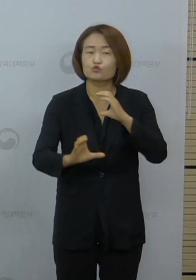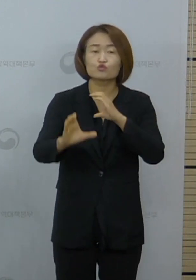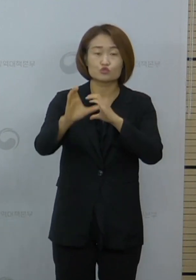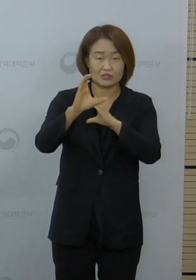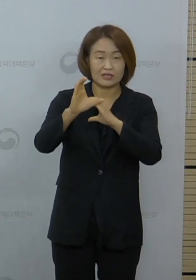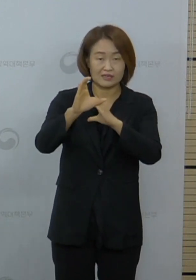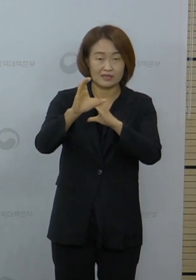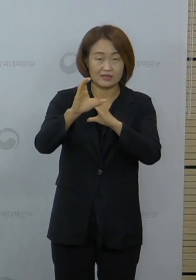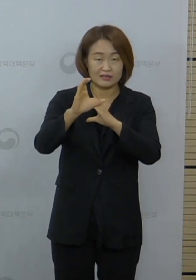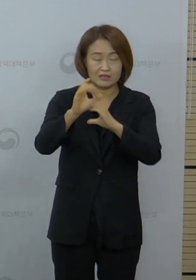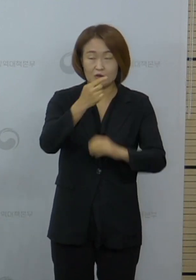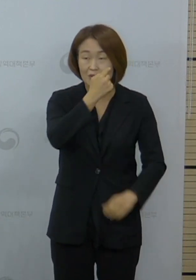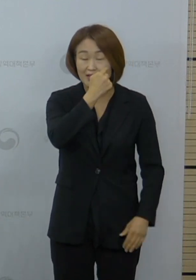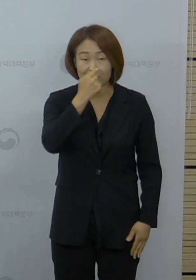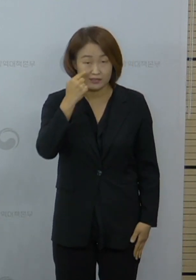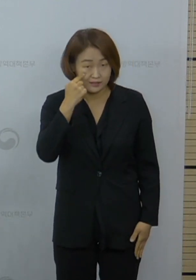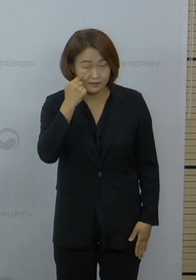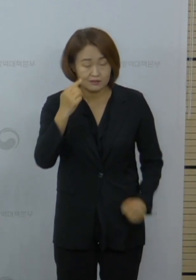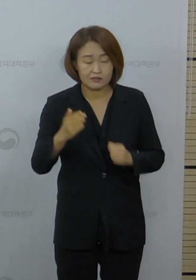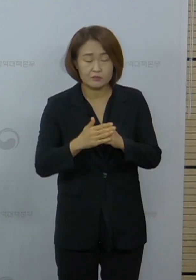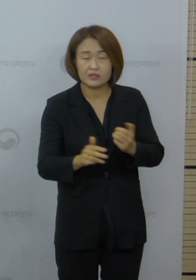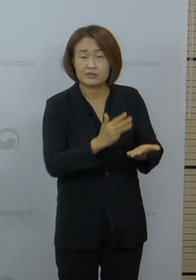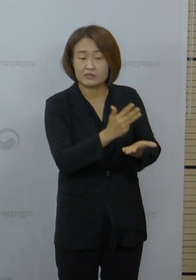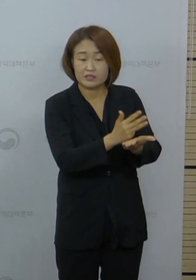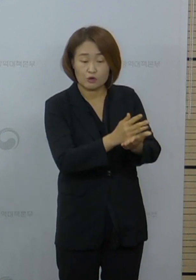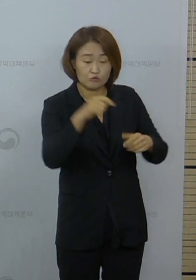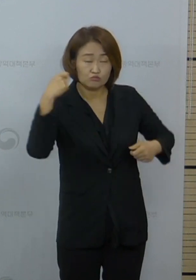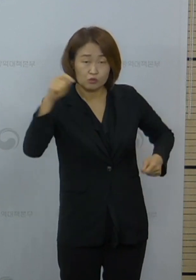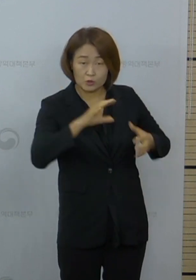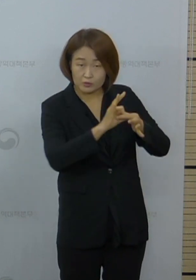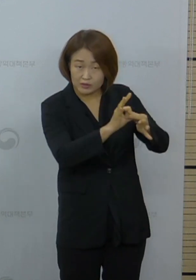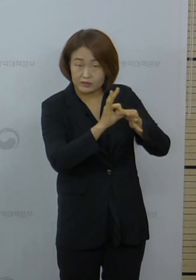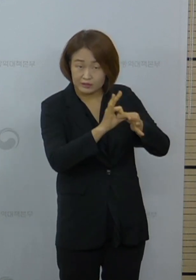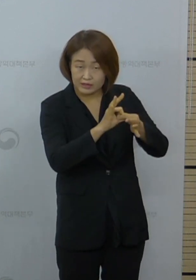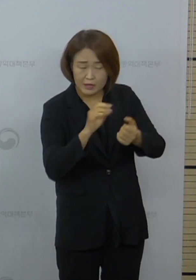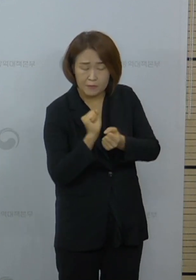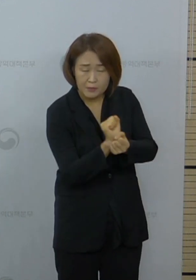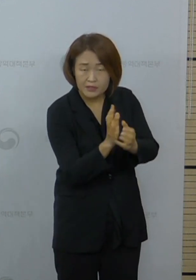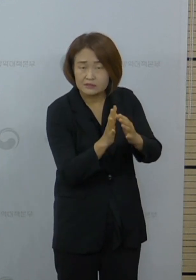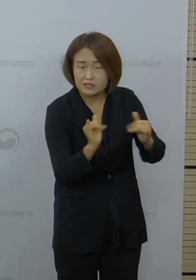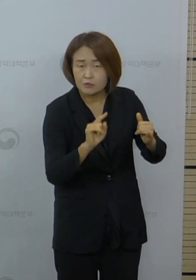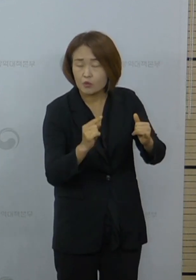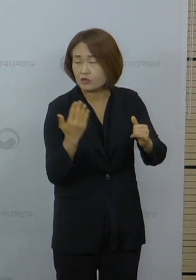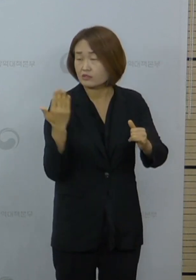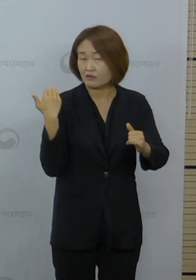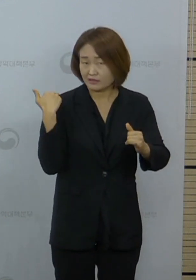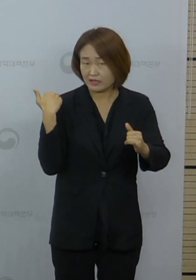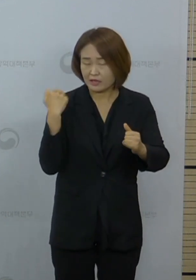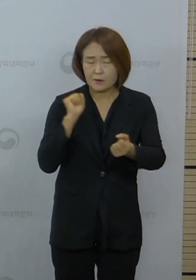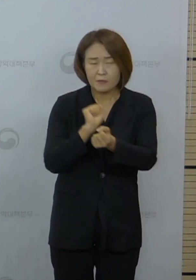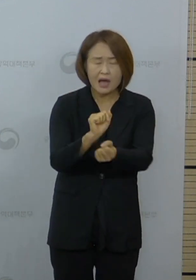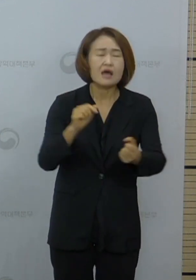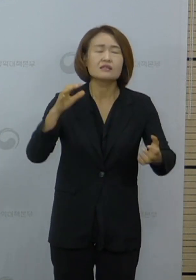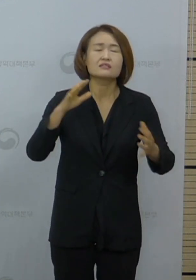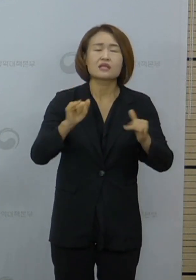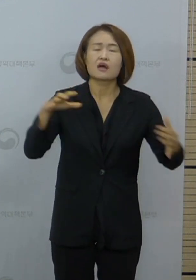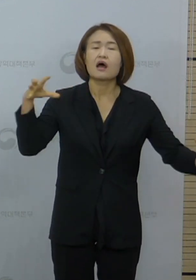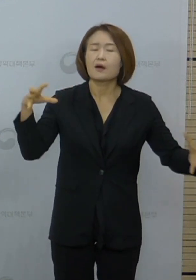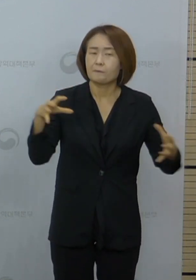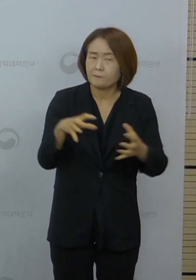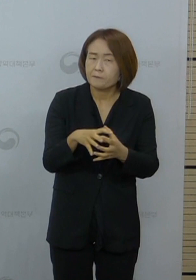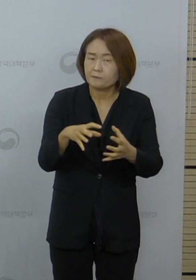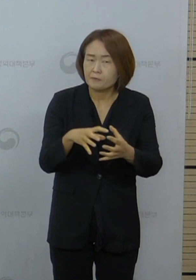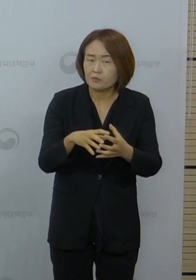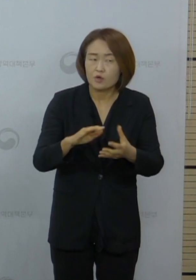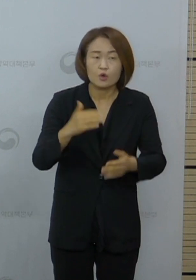상태입니다. 이에 따라 이태원 클럽 관련된 확진자는 이전 확진자를 포함하여 총 누적하여